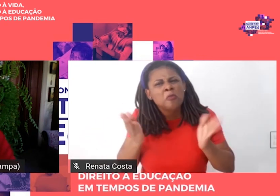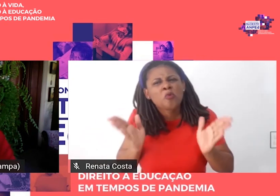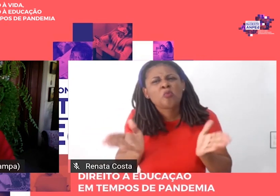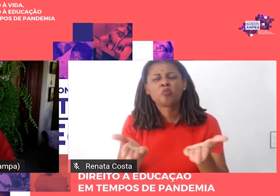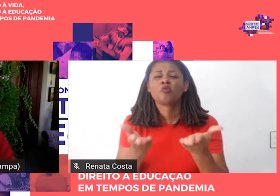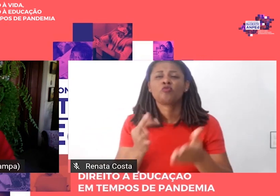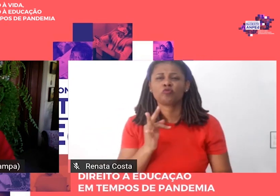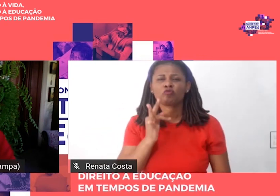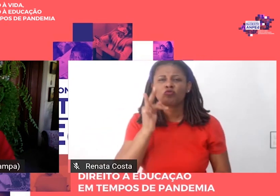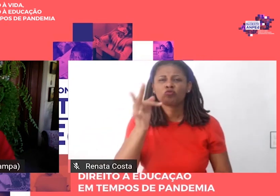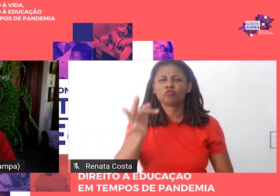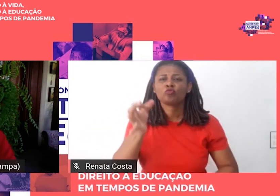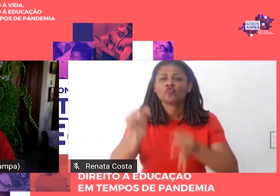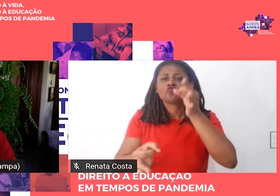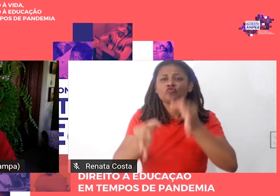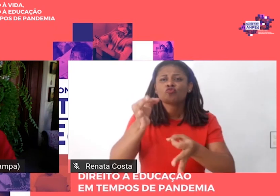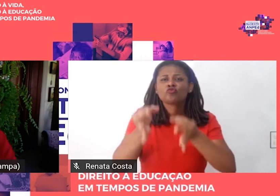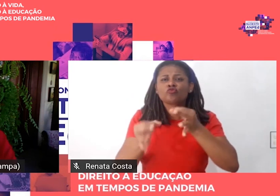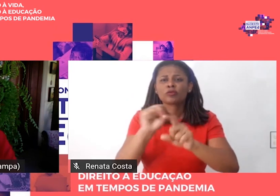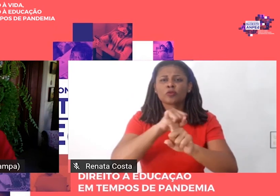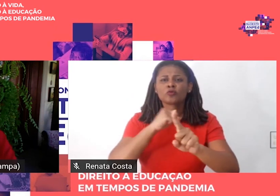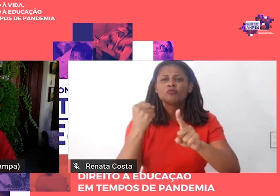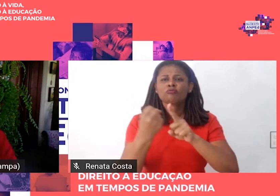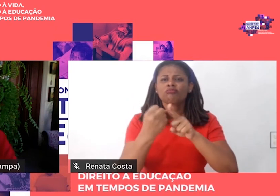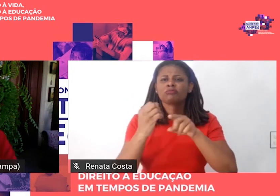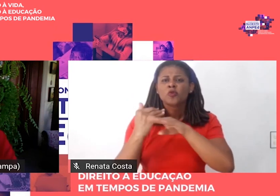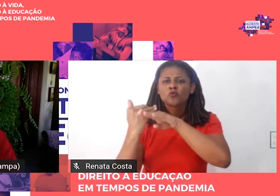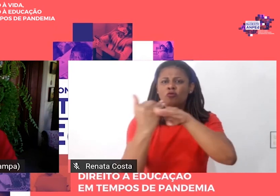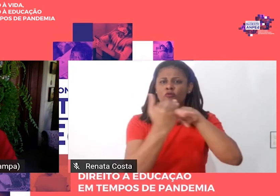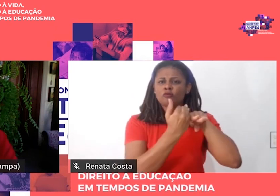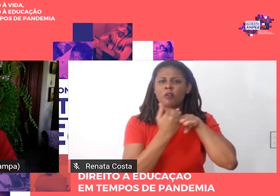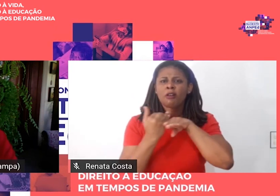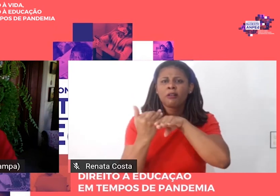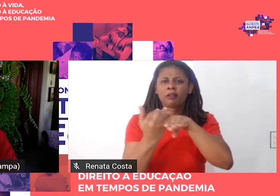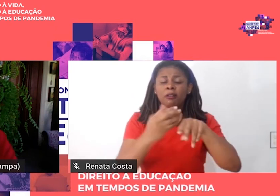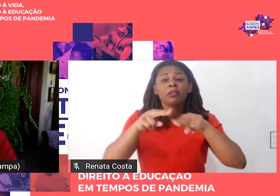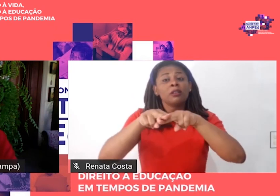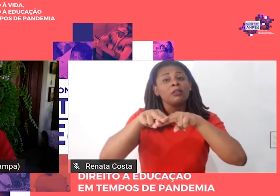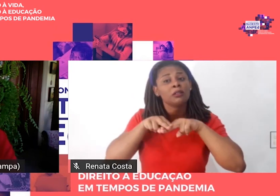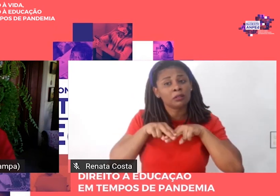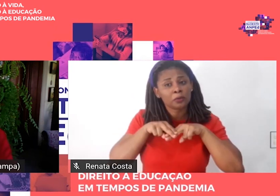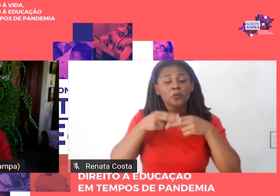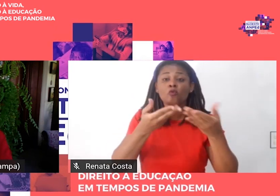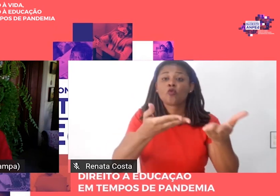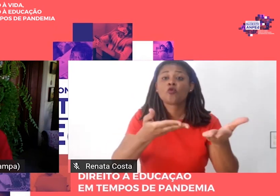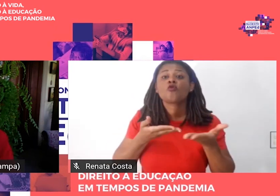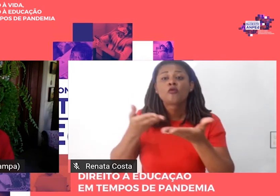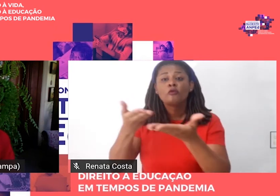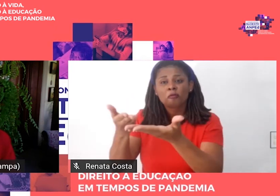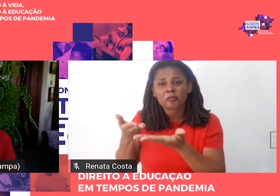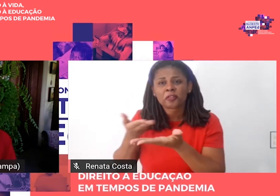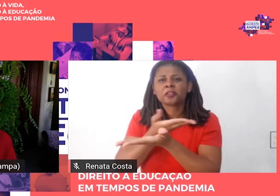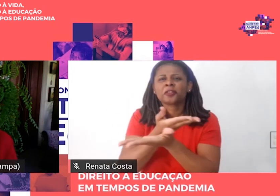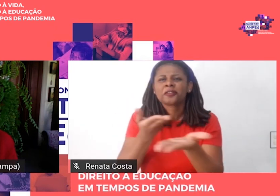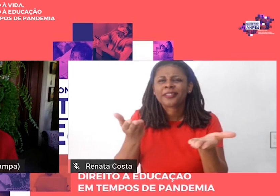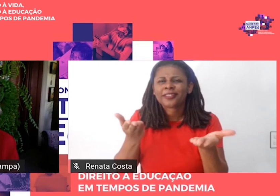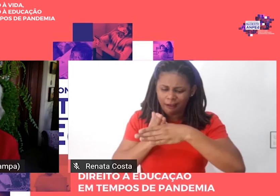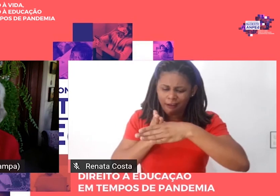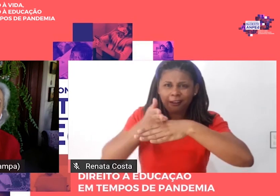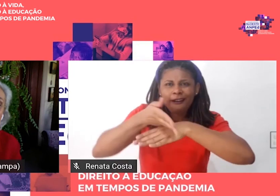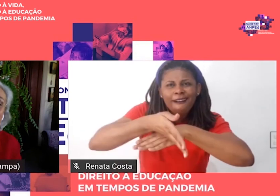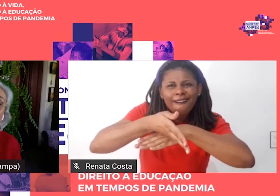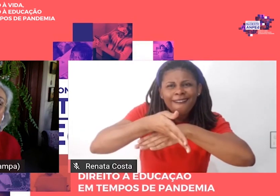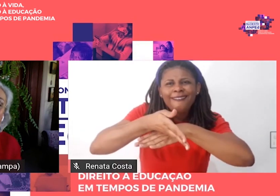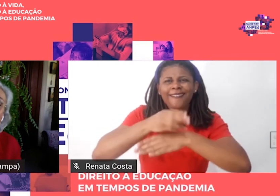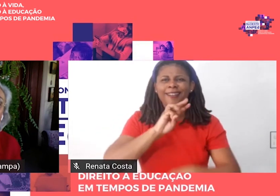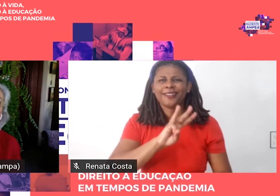social e equidade. Portanto, o convite para que conheçam no portal da Ampede